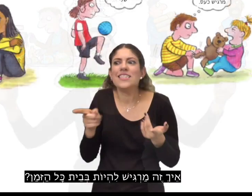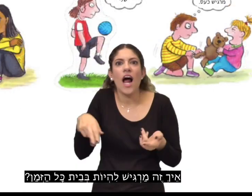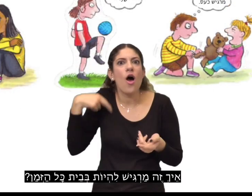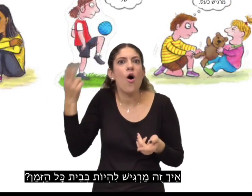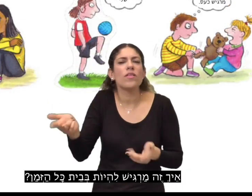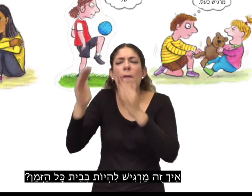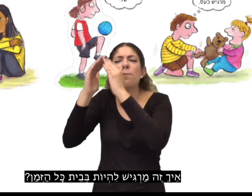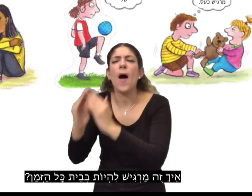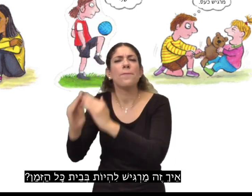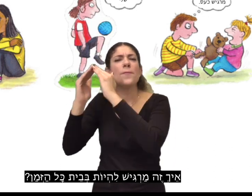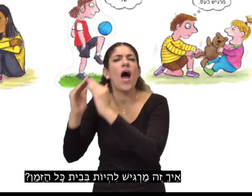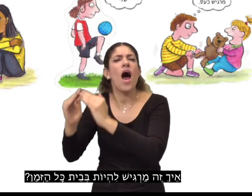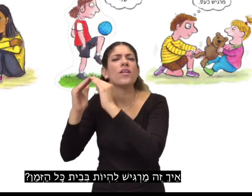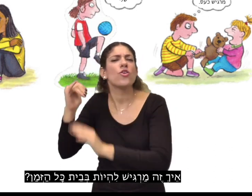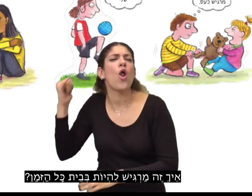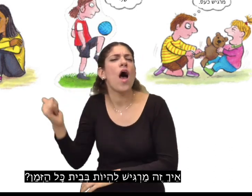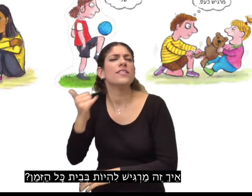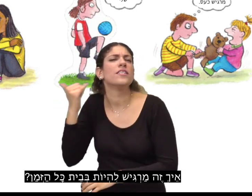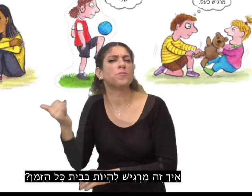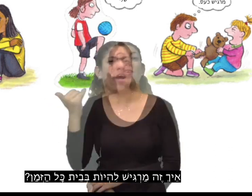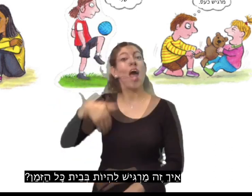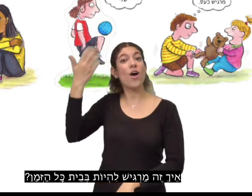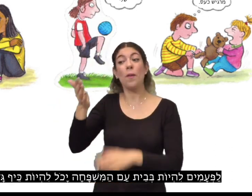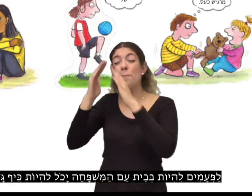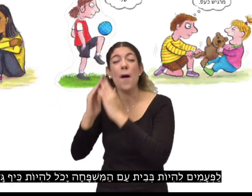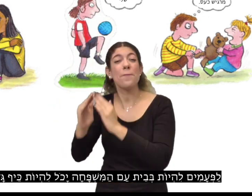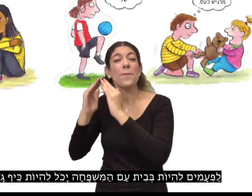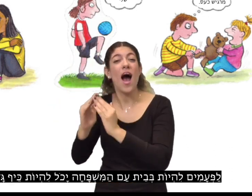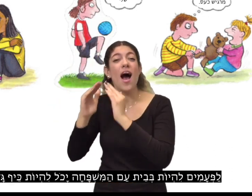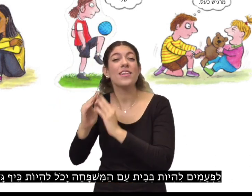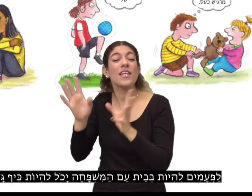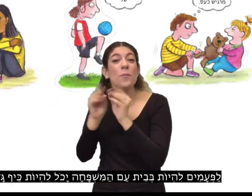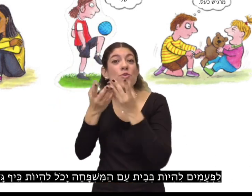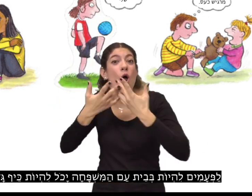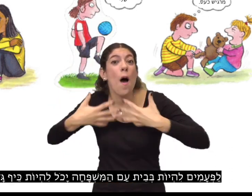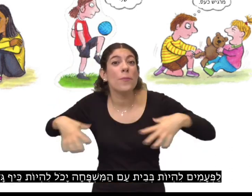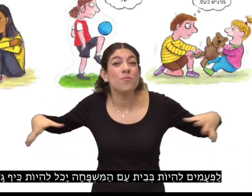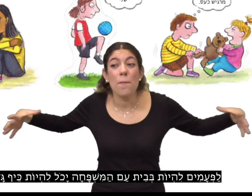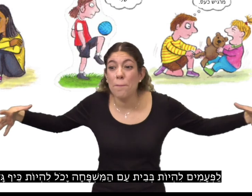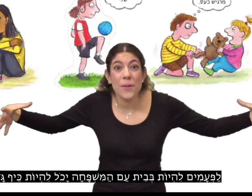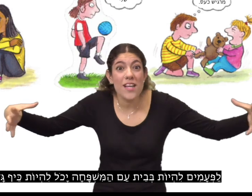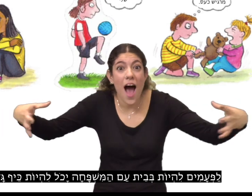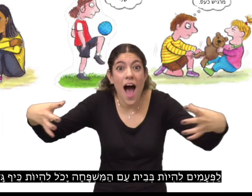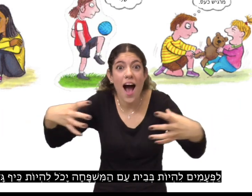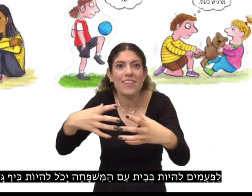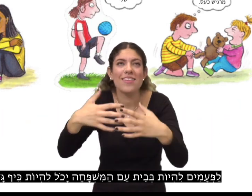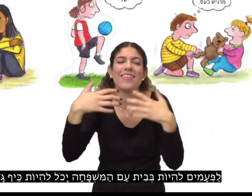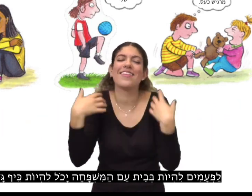איך זה מרגיש להיות בבית כל הזמן? לפעמים להיות בבית עם המשפחה יכול להיות כיף